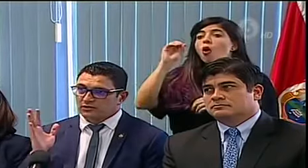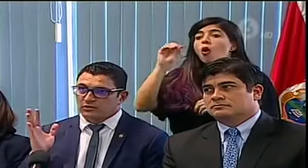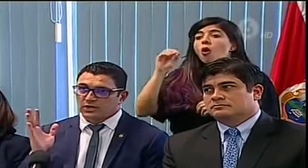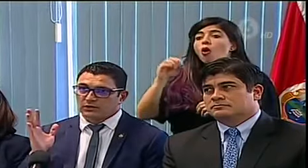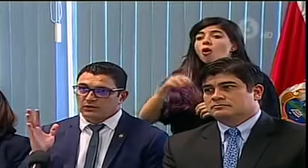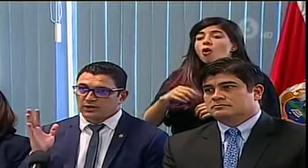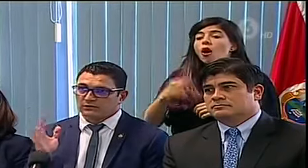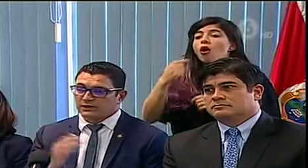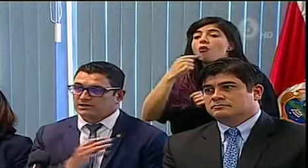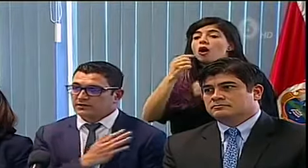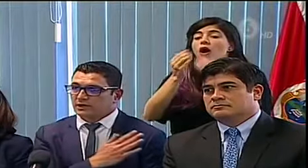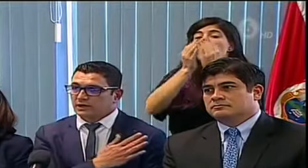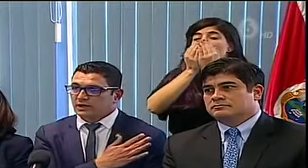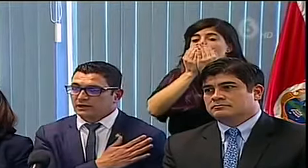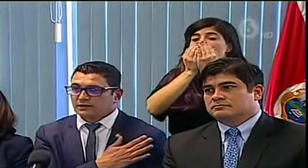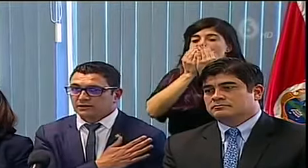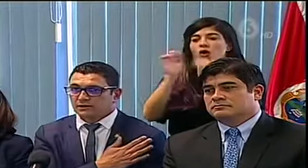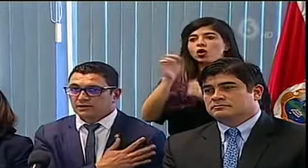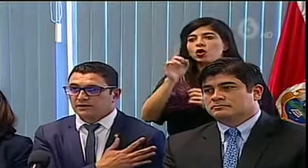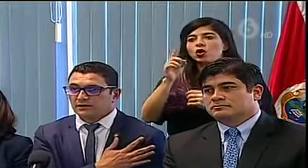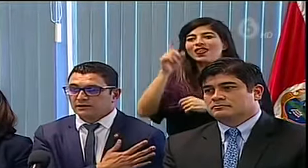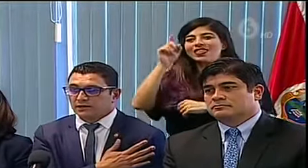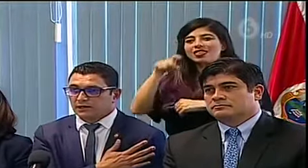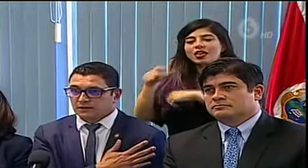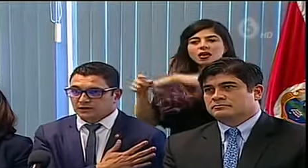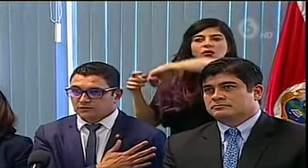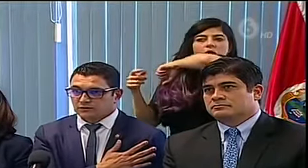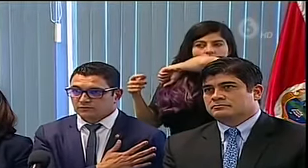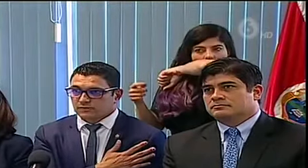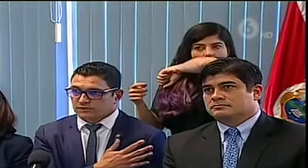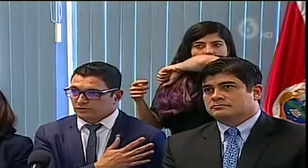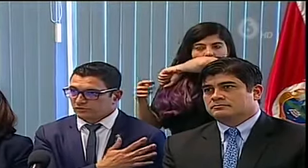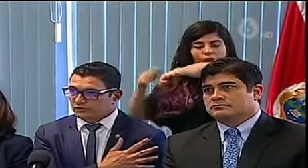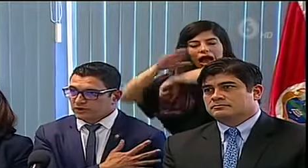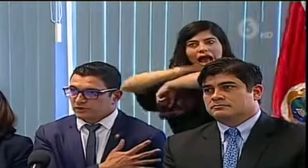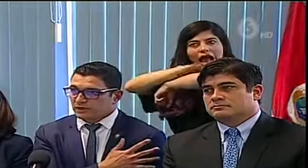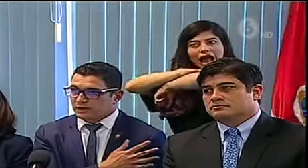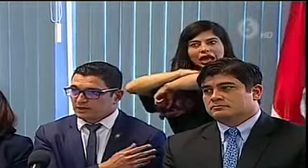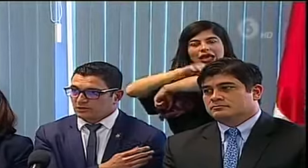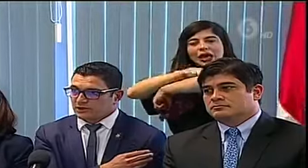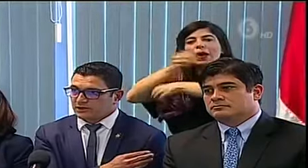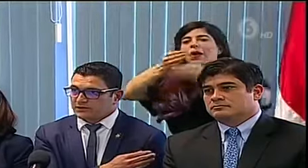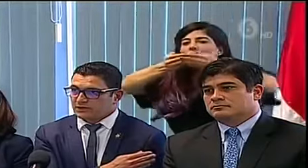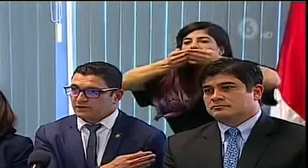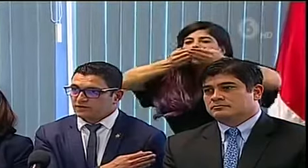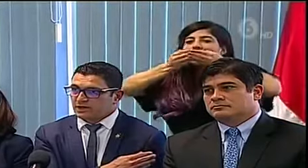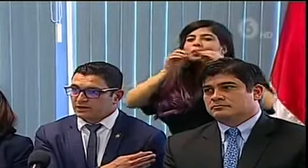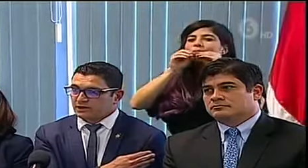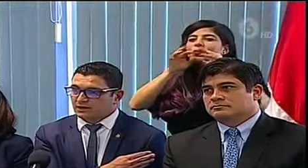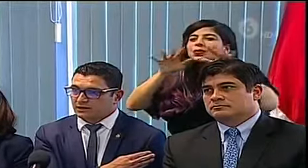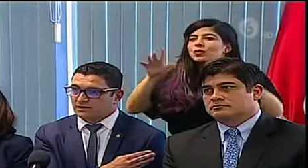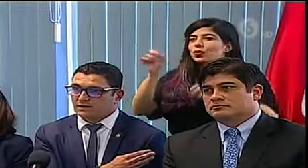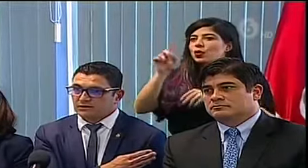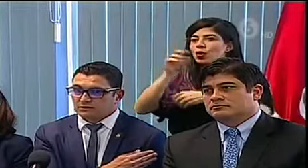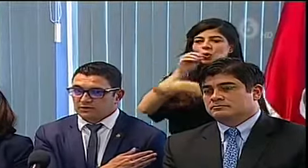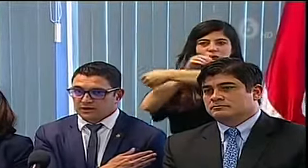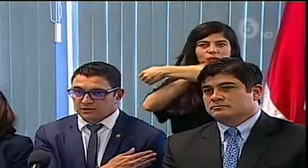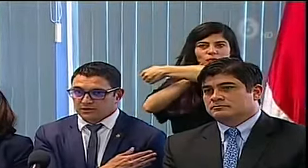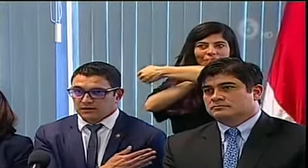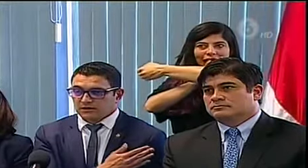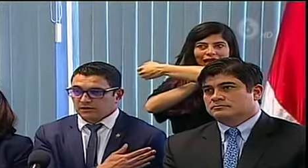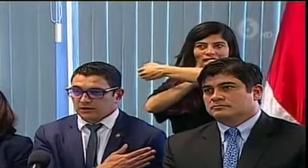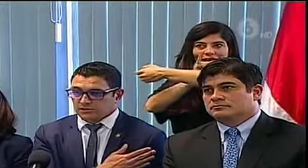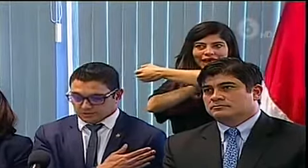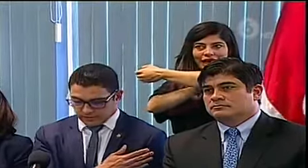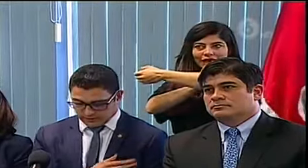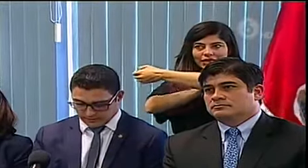taparse con la boca. Tiene que ser con la cara interna del antebrazo, haciendo un sello para que las gotitas de saliva no salgan al aire, sino que se